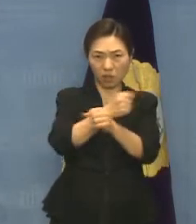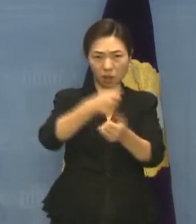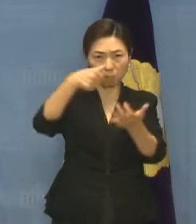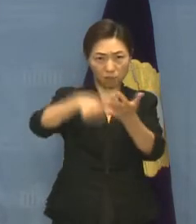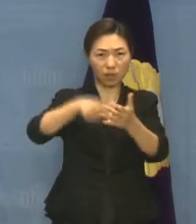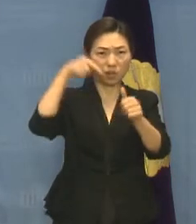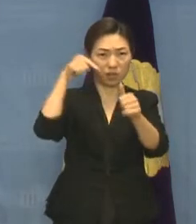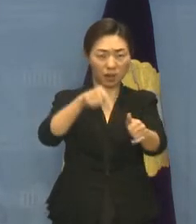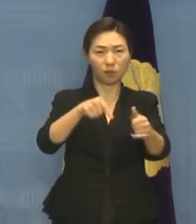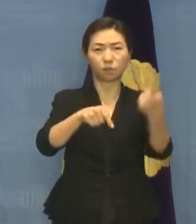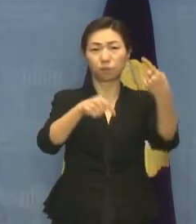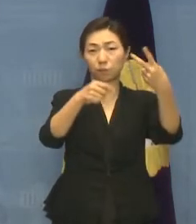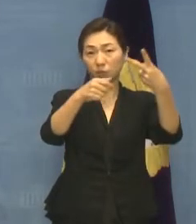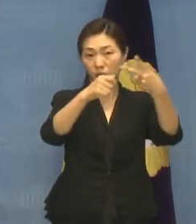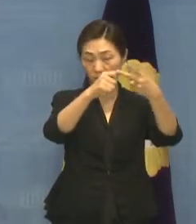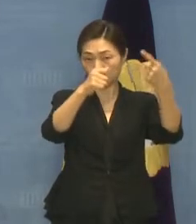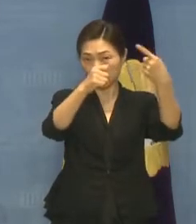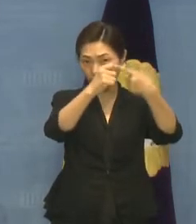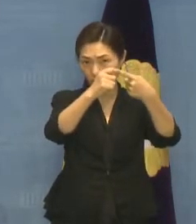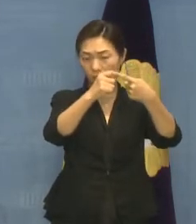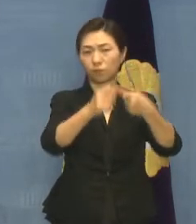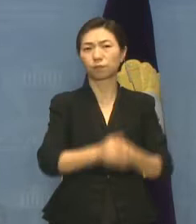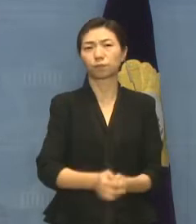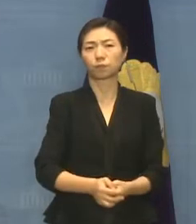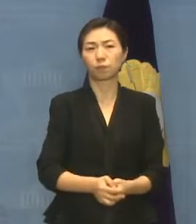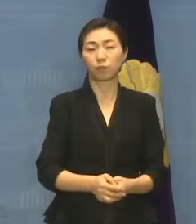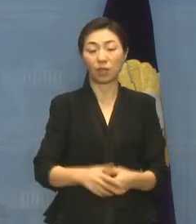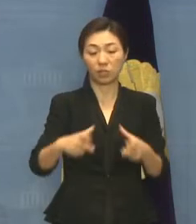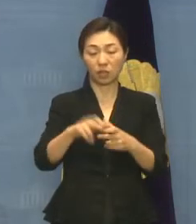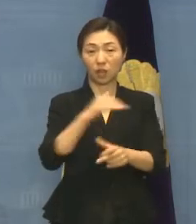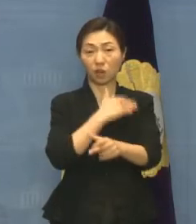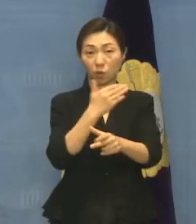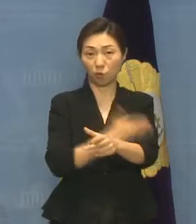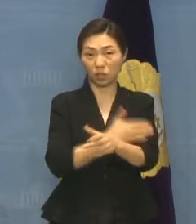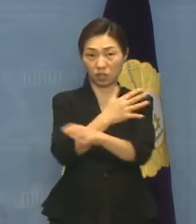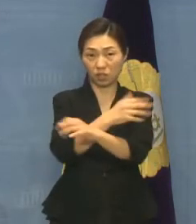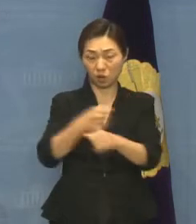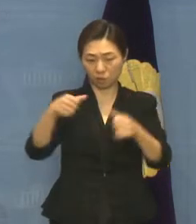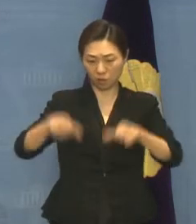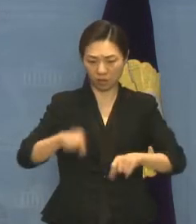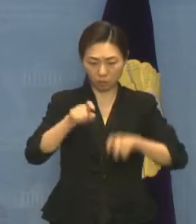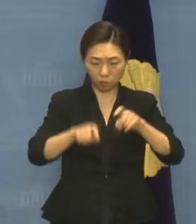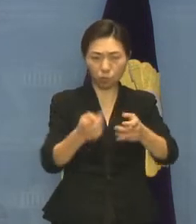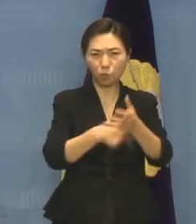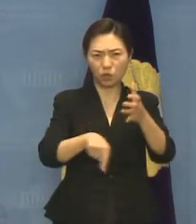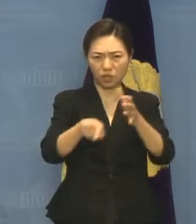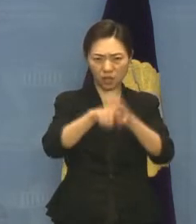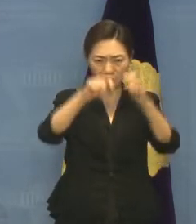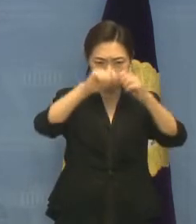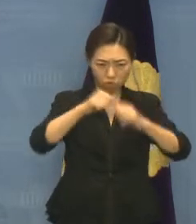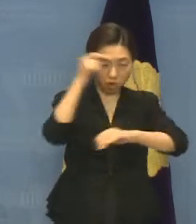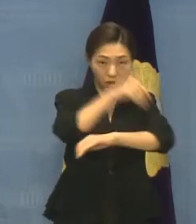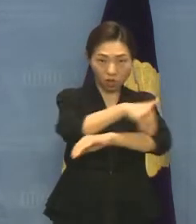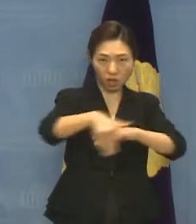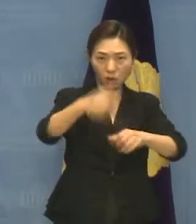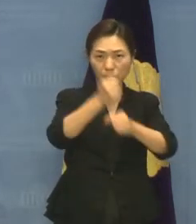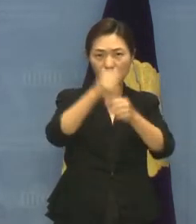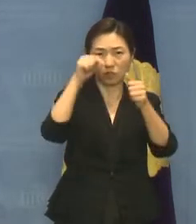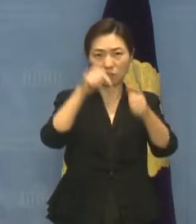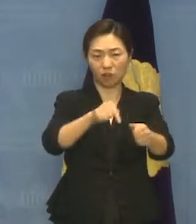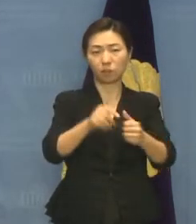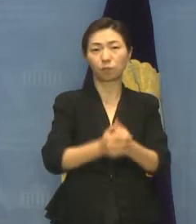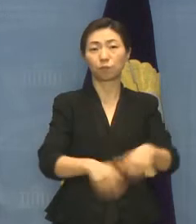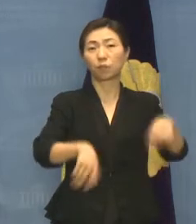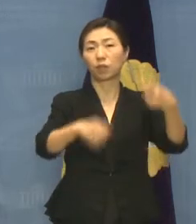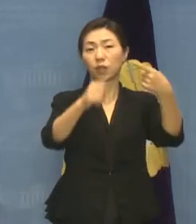수용하고 조치하기 위한 구체적 교육을 수립하라. 하나, 정부는 최종 견해 검토 및 조치